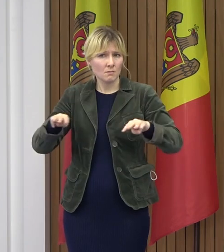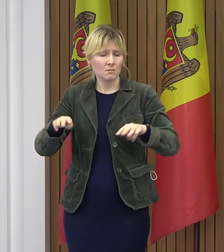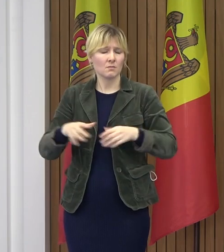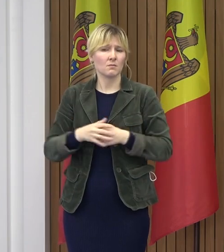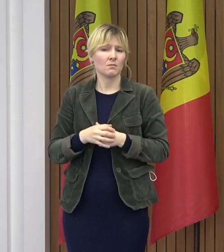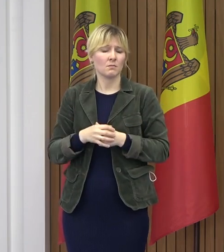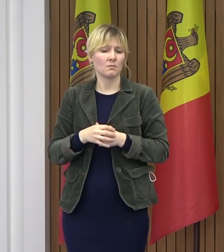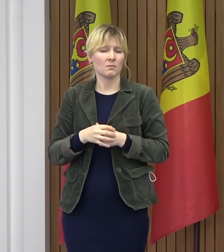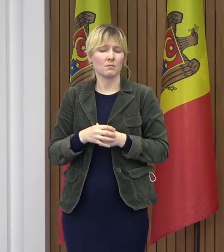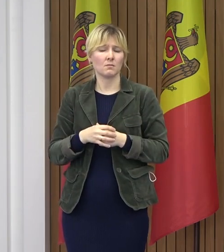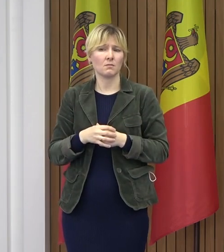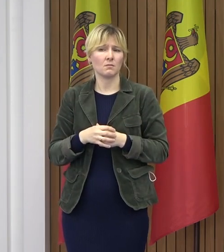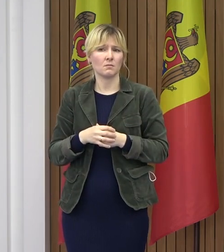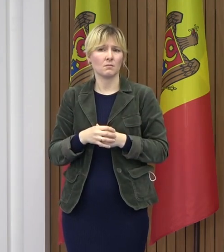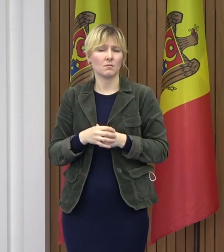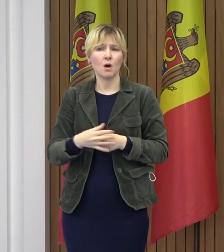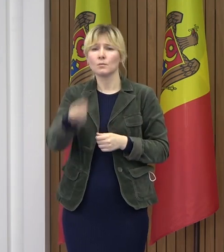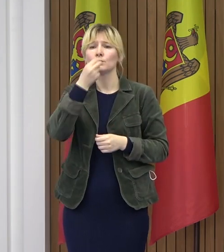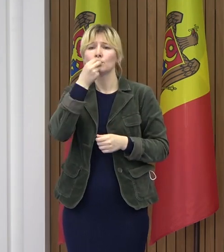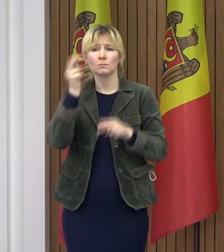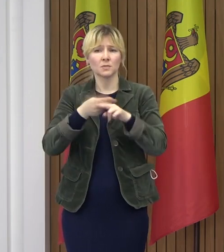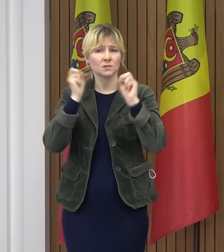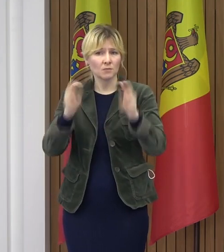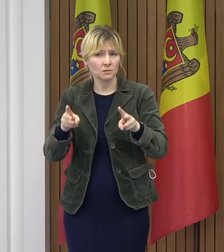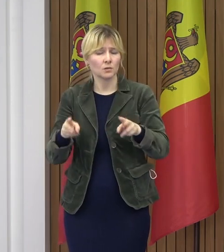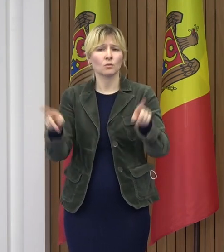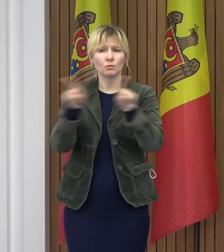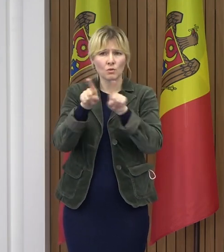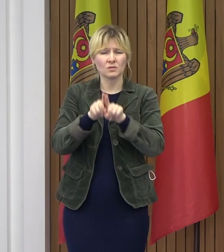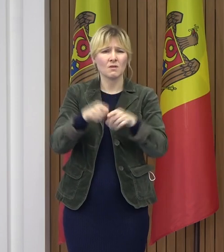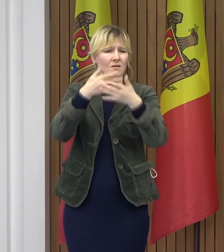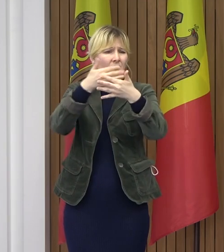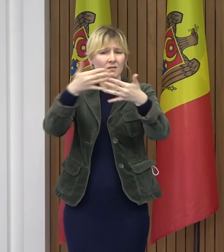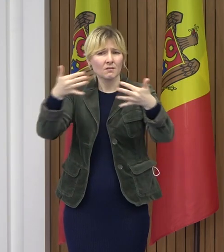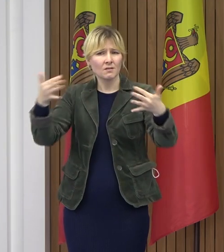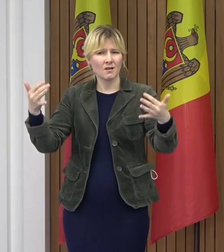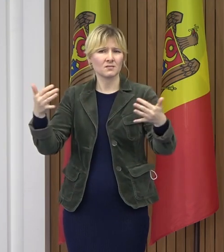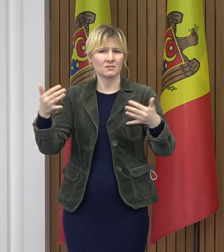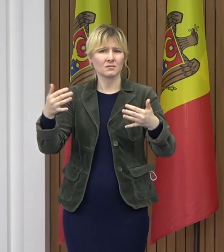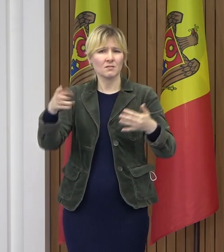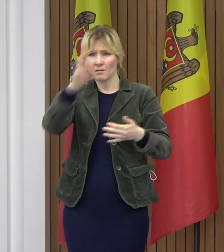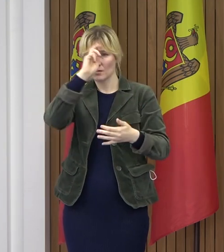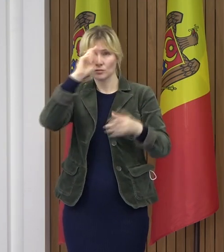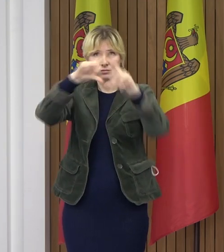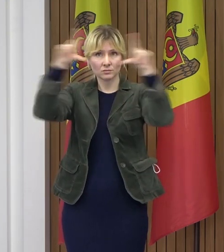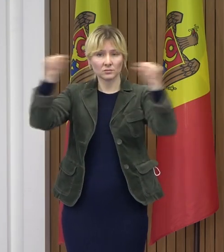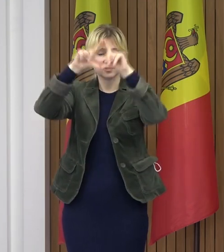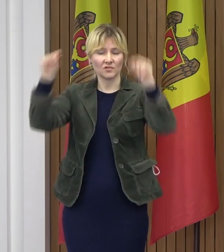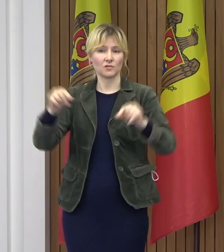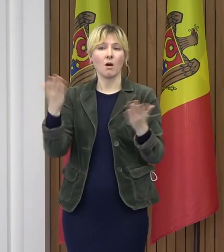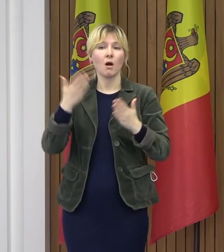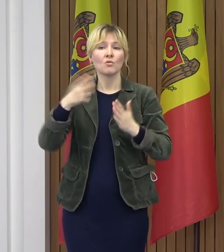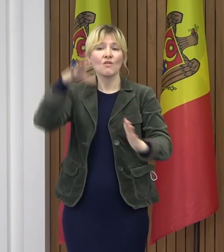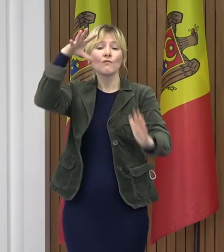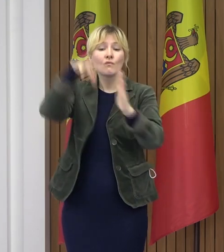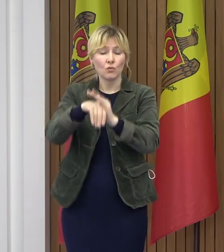Securitatea Elementelor, alte structuri și departamente care, în mandatul cărora intră